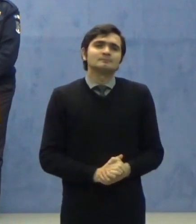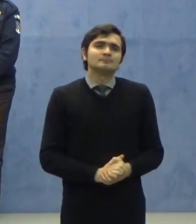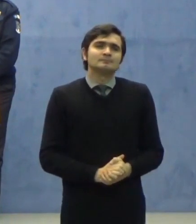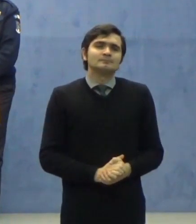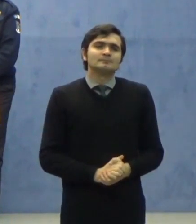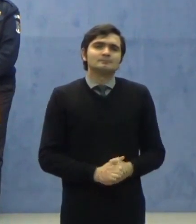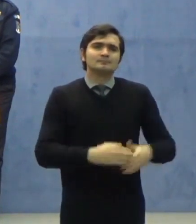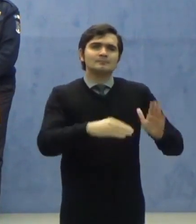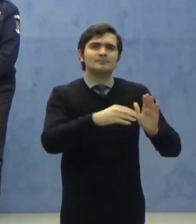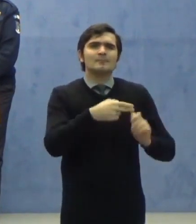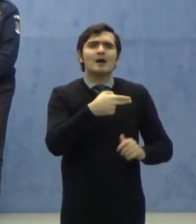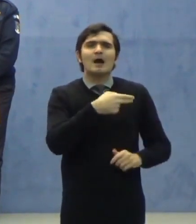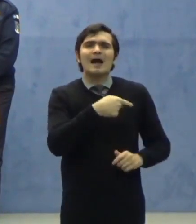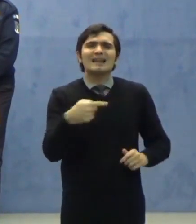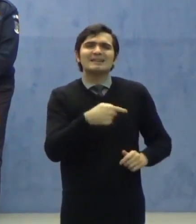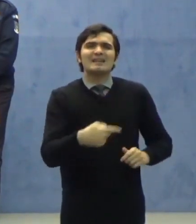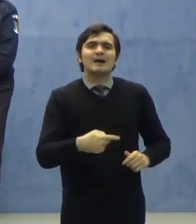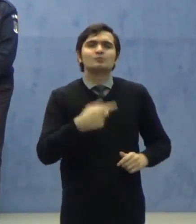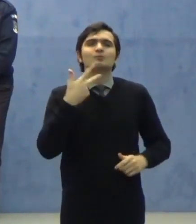Aliniatul 3.